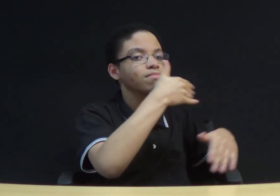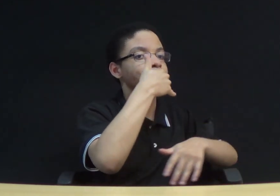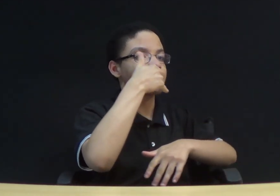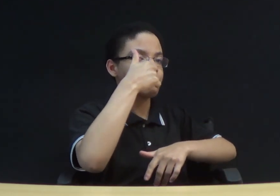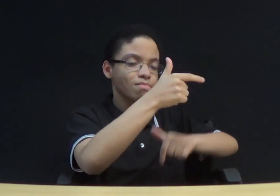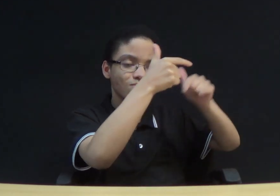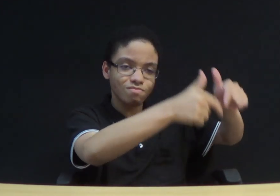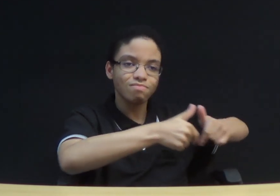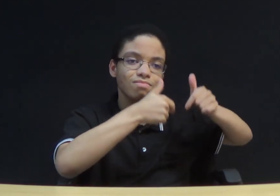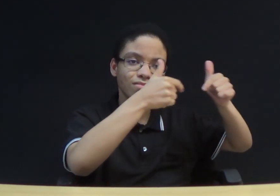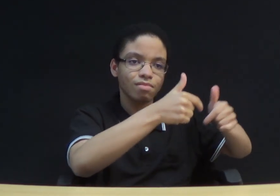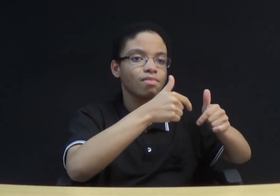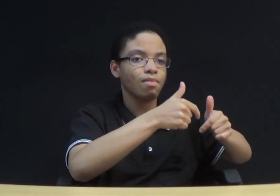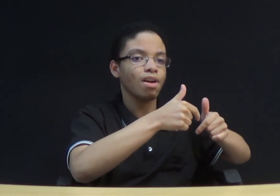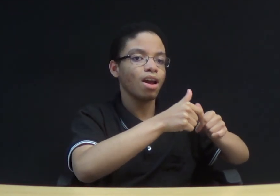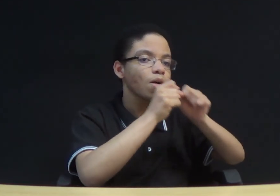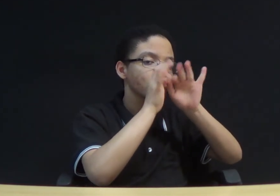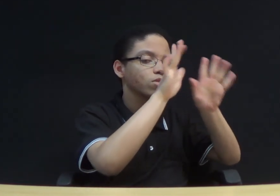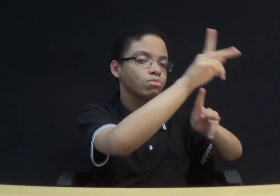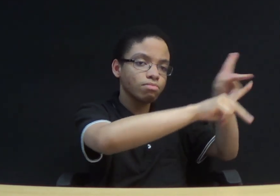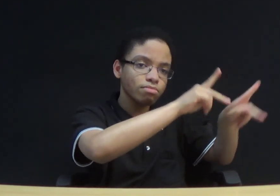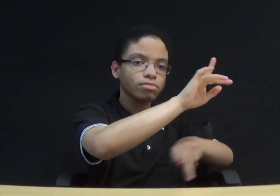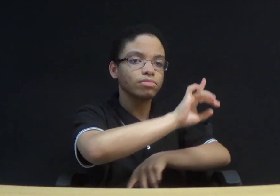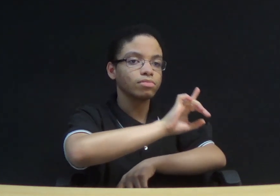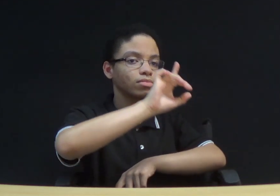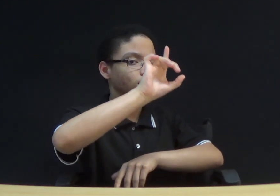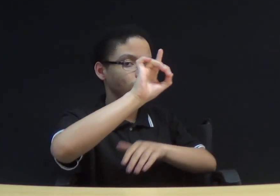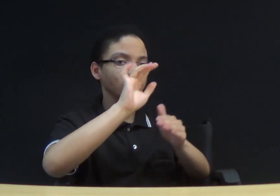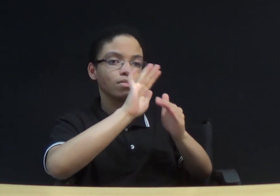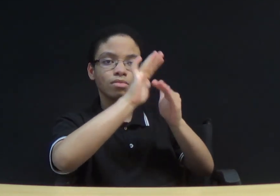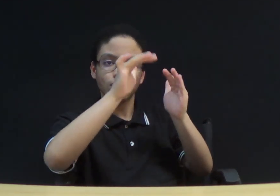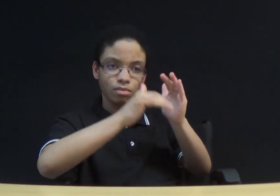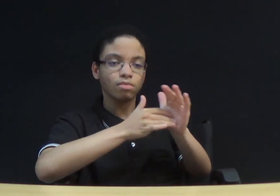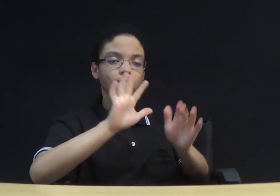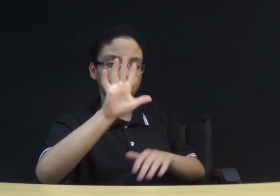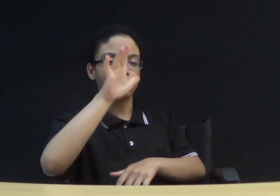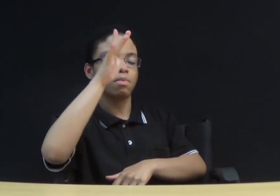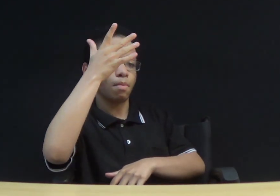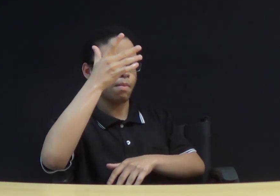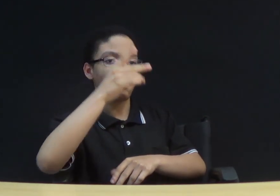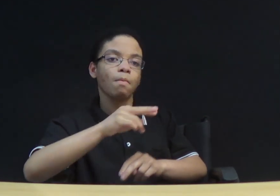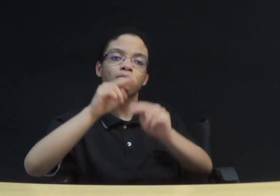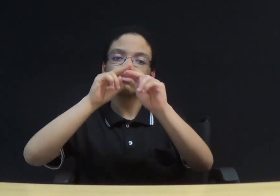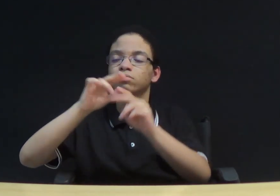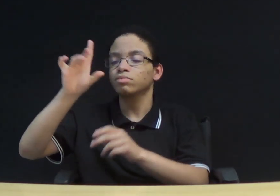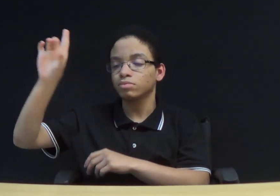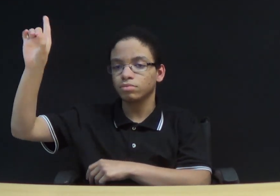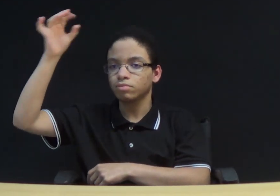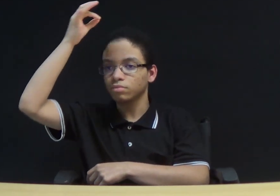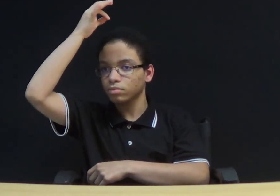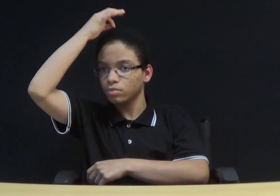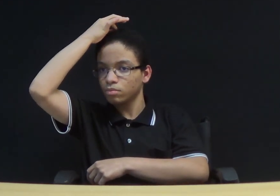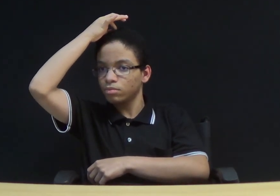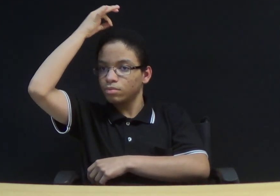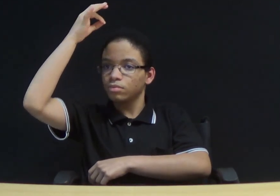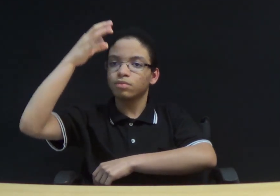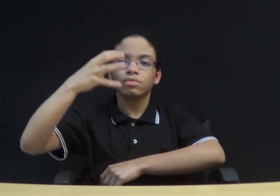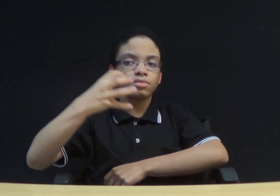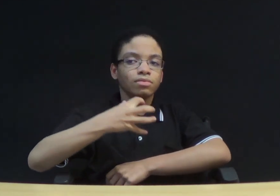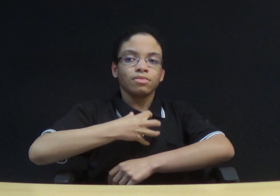em favor do povo de Deus. Tudo isso deve ser feito através do Espírito Santo, que nos provê uma real santidade